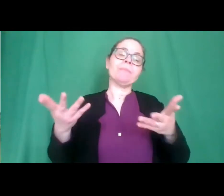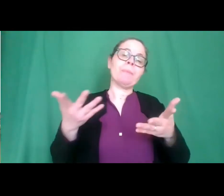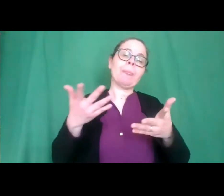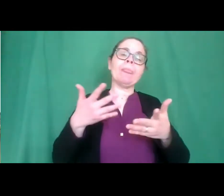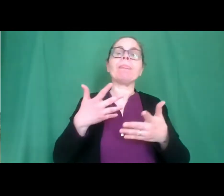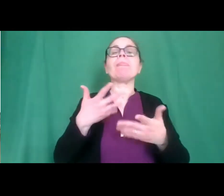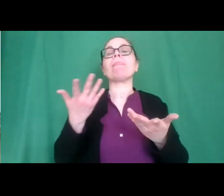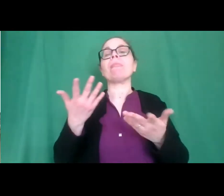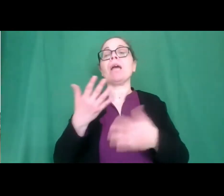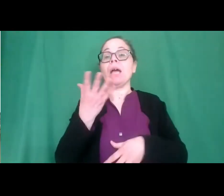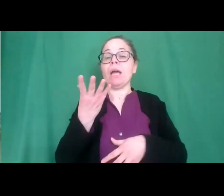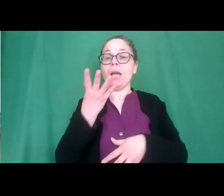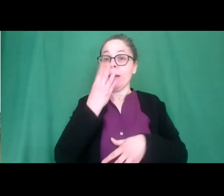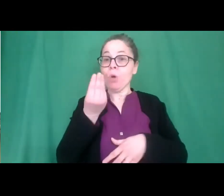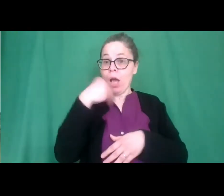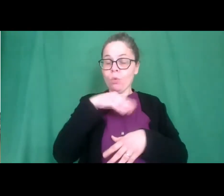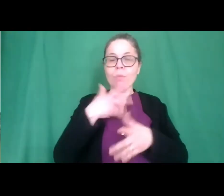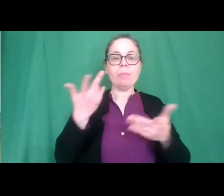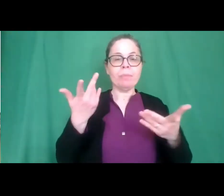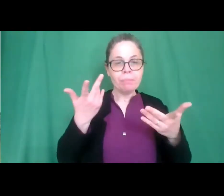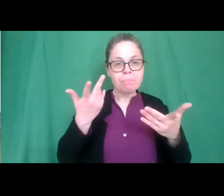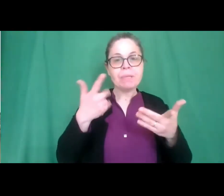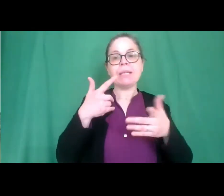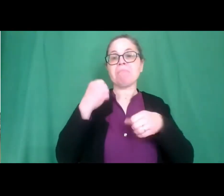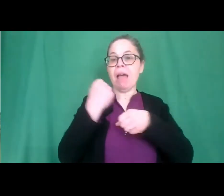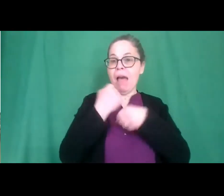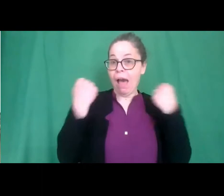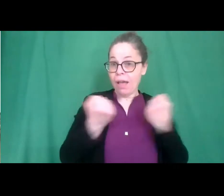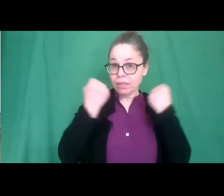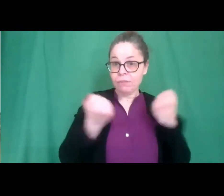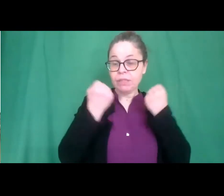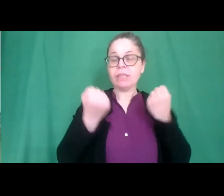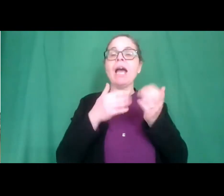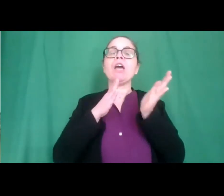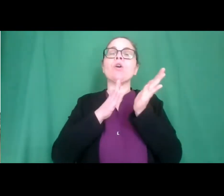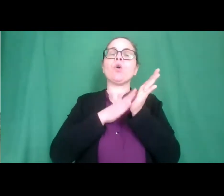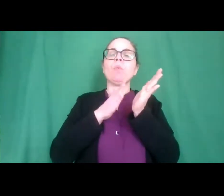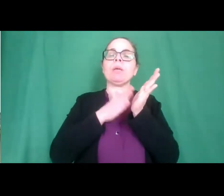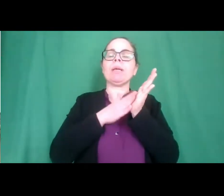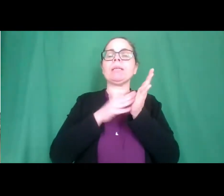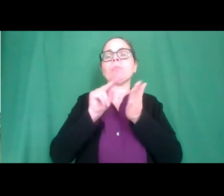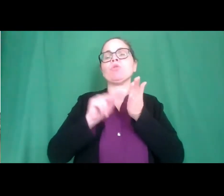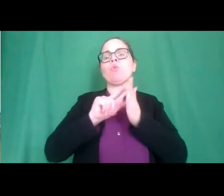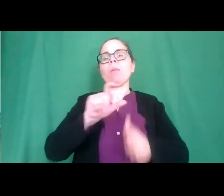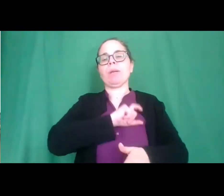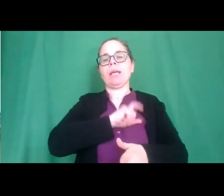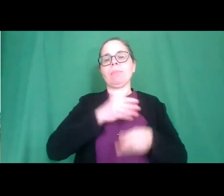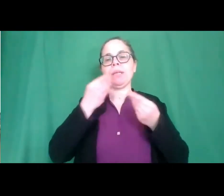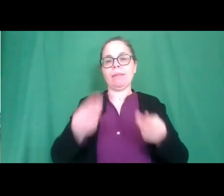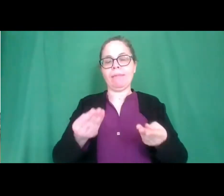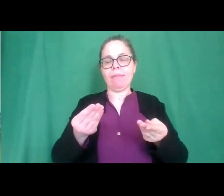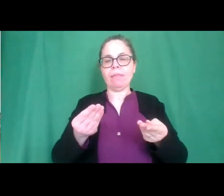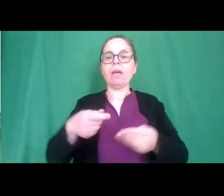complimenti più sinceri e vincitori dei concorso che saranno premiati. Fabio Bui, presidente della provincia di Padova.